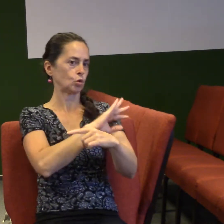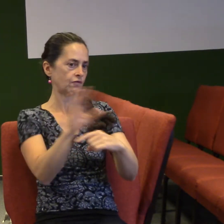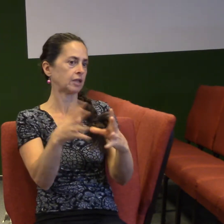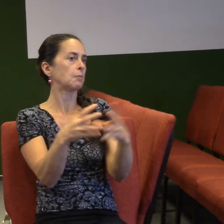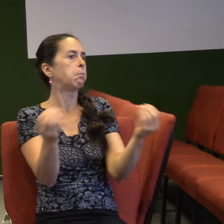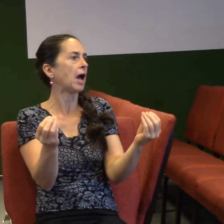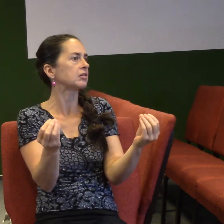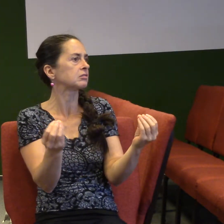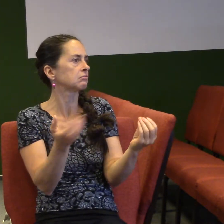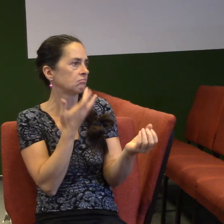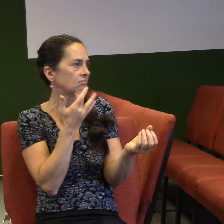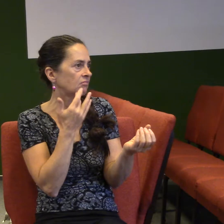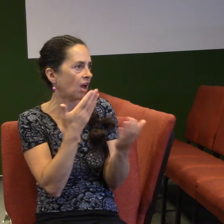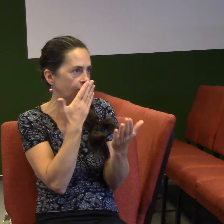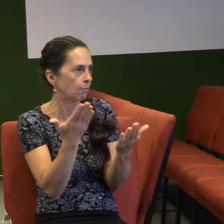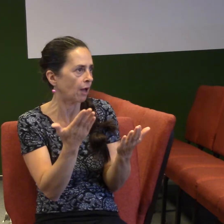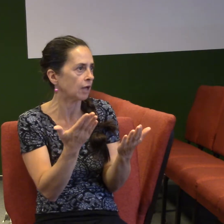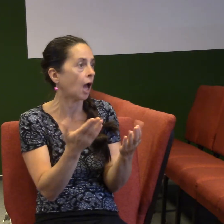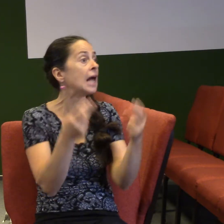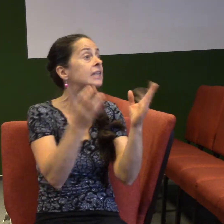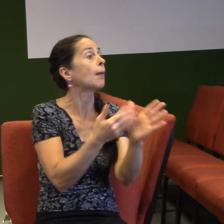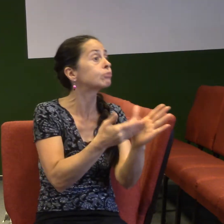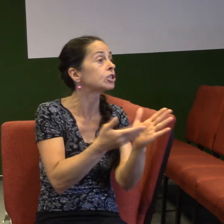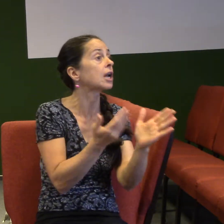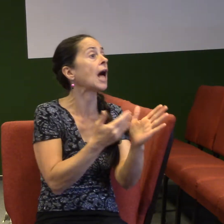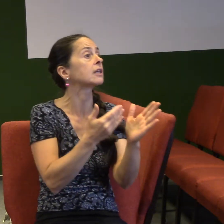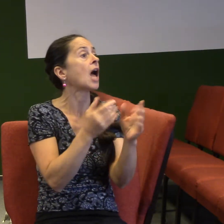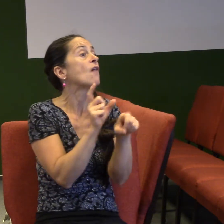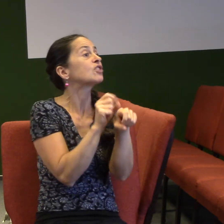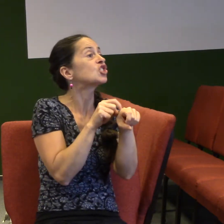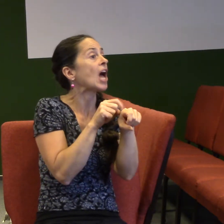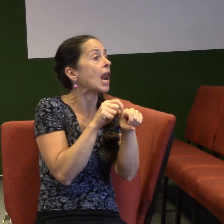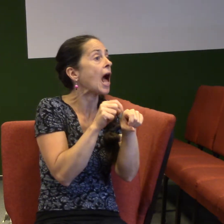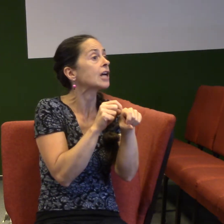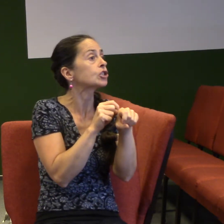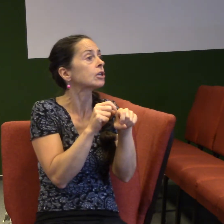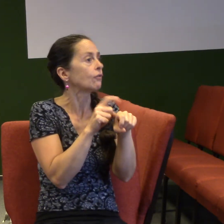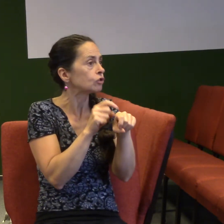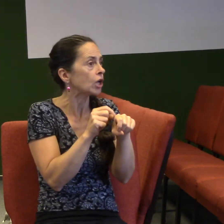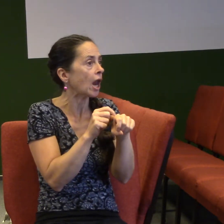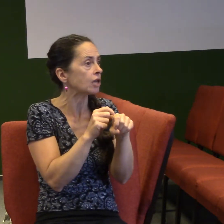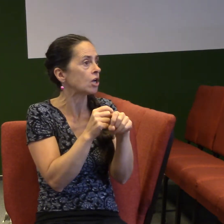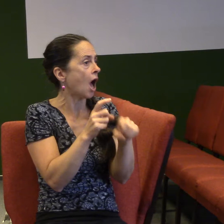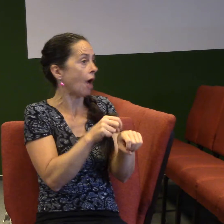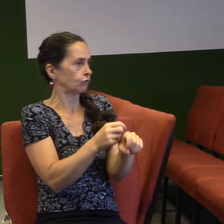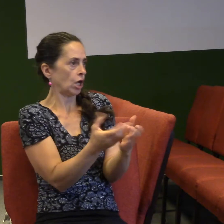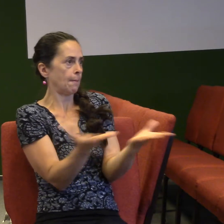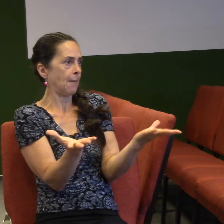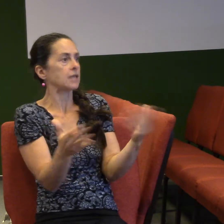Je to něco jako včelaři bez včel? Nebo ministerstvo financí bez peněz? Nebo já nevím, mražák bez ledů? Nebo